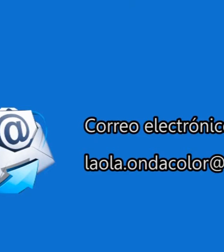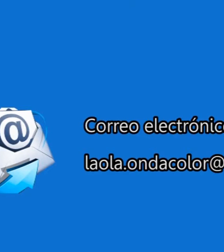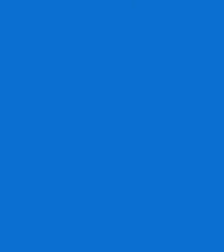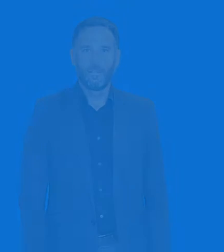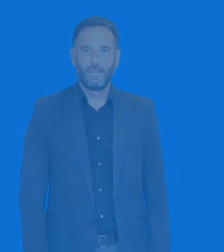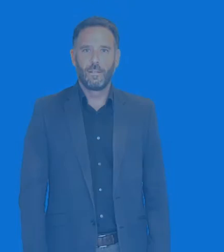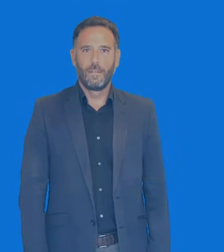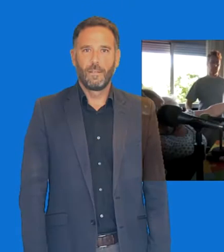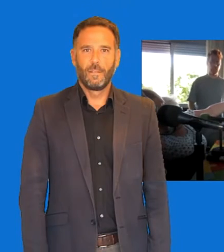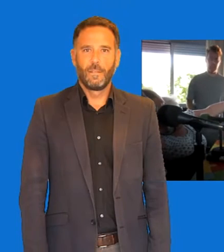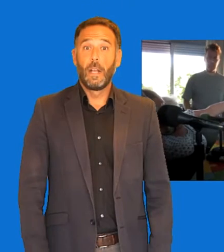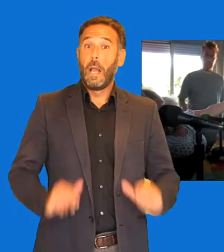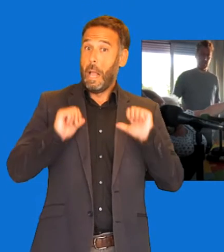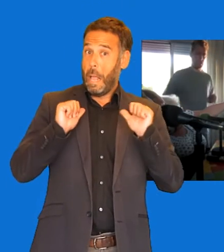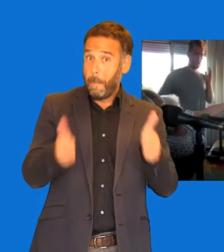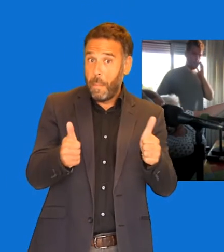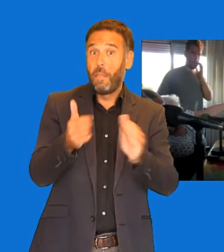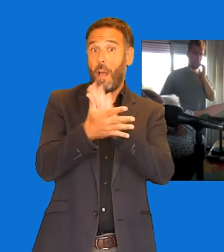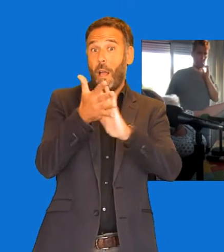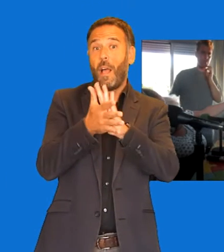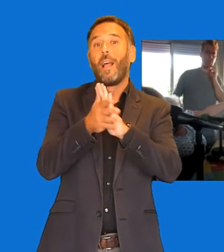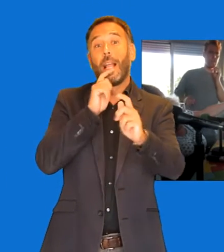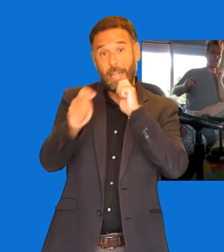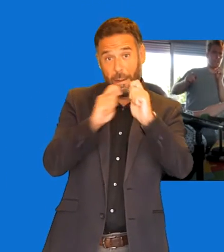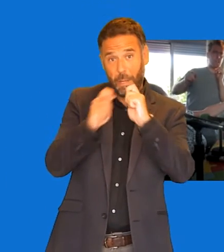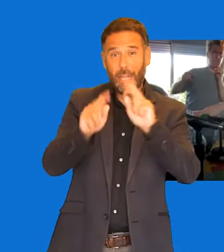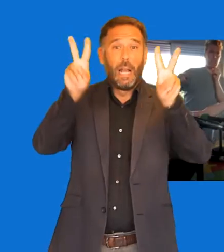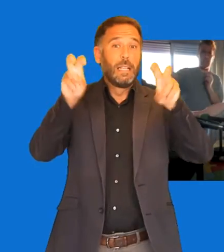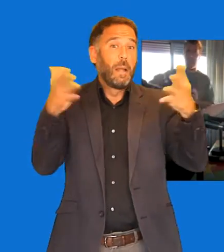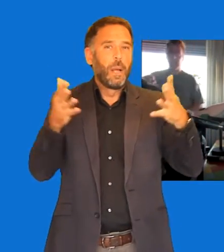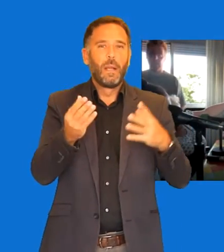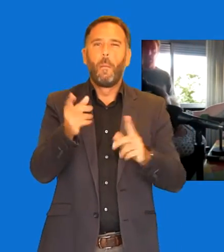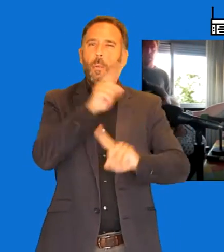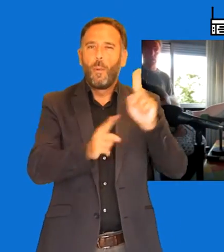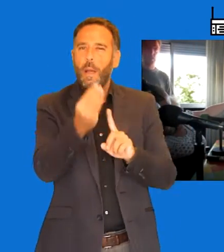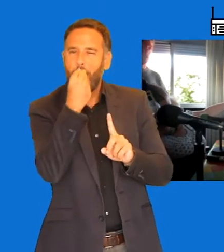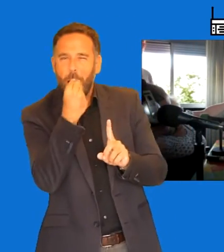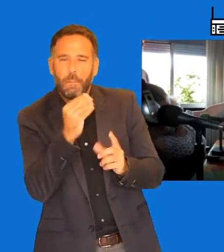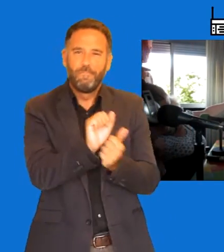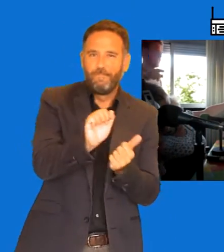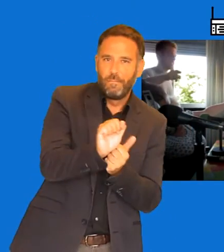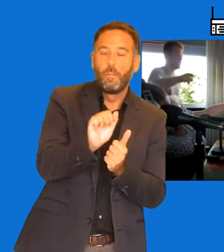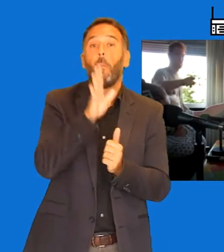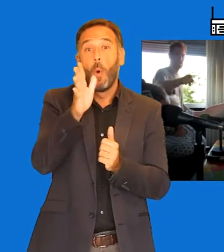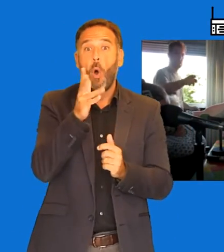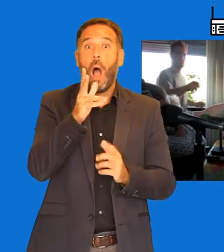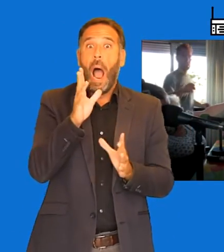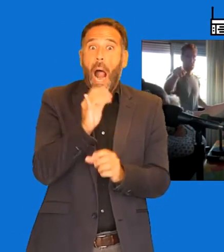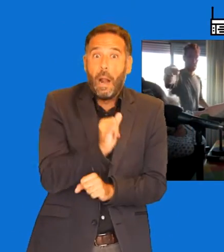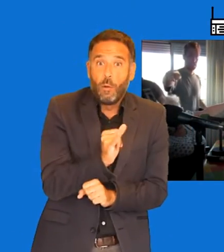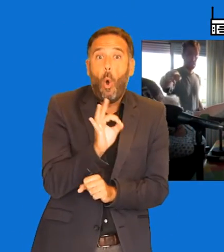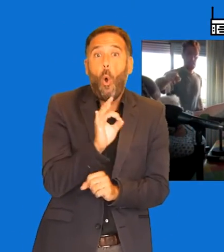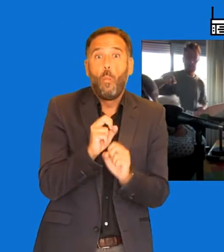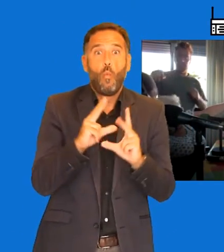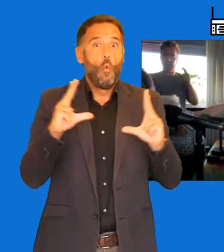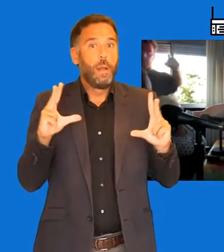abrimos el tiempo de entrevistas hablando de trastornos de alimentación porque la anorexia nerviosa y la bulimia son dos